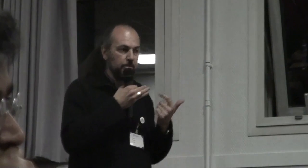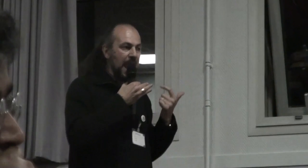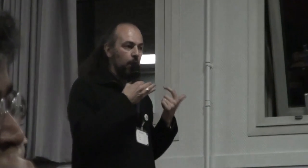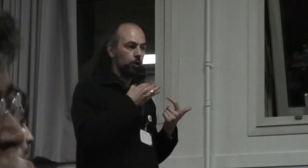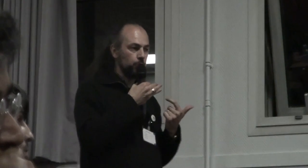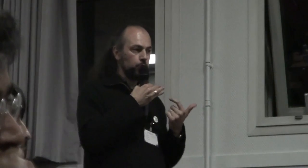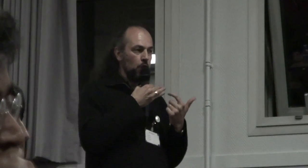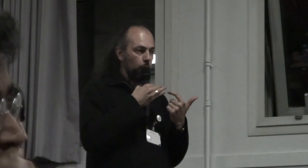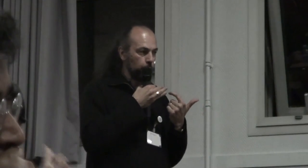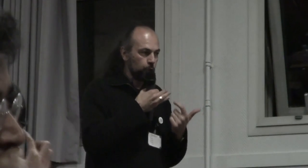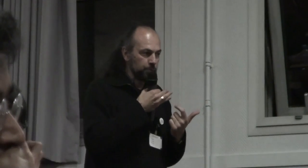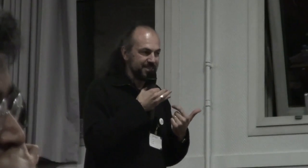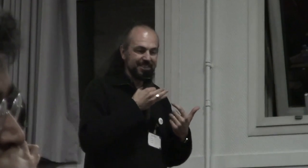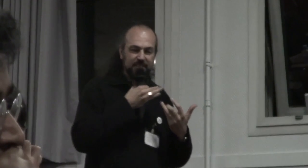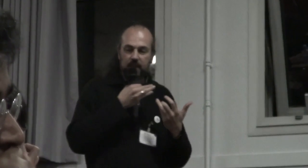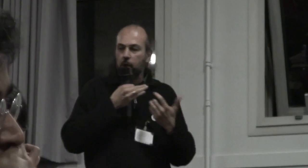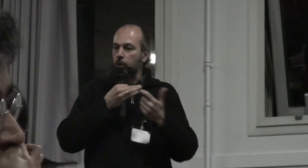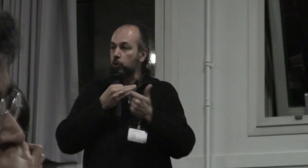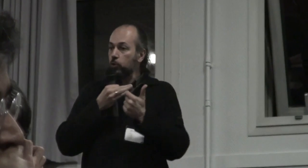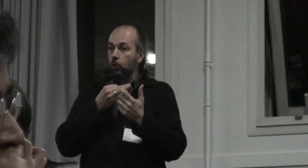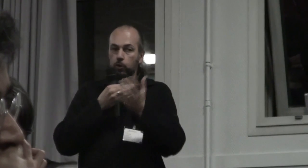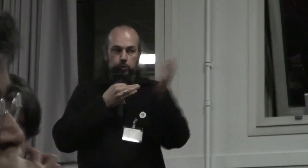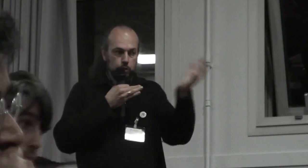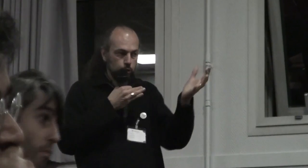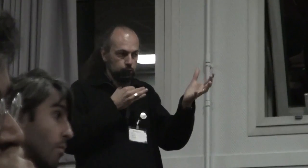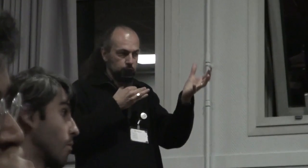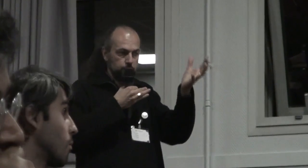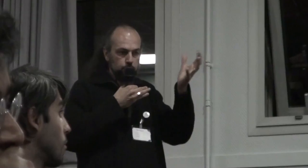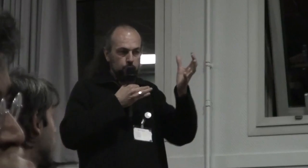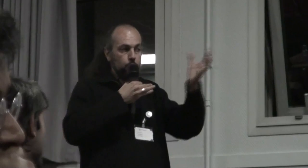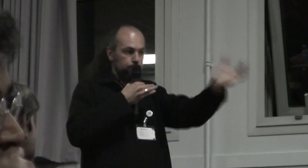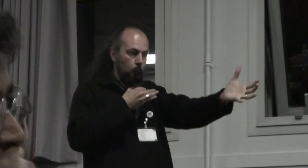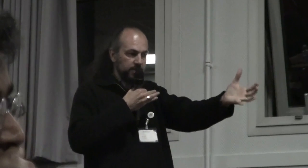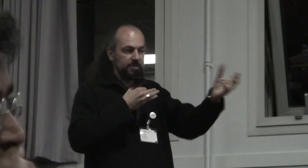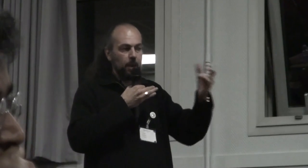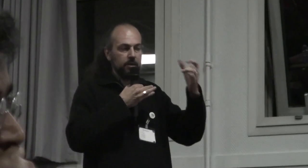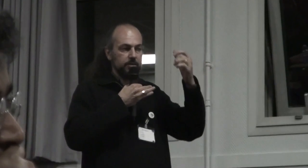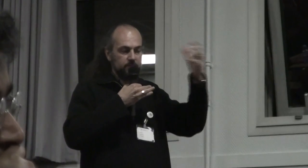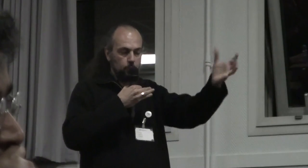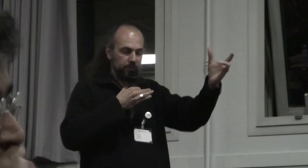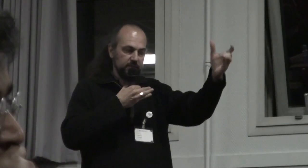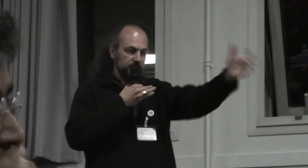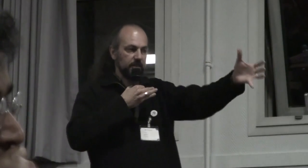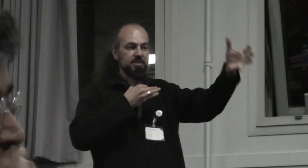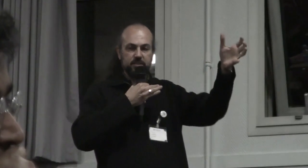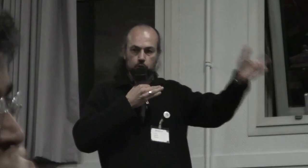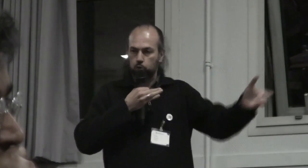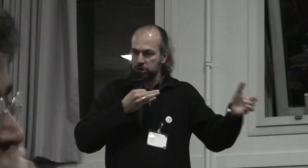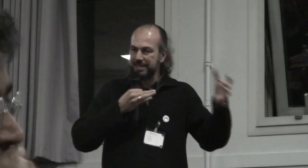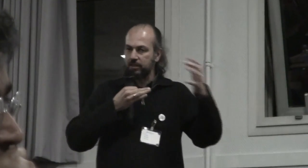donc considèrent que ce ce ce poids qui a parlé décrit cette logique